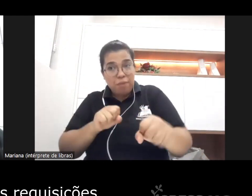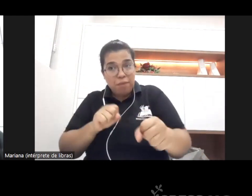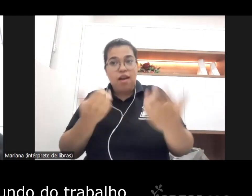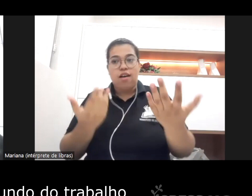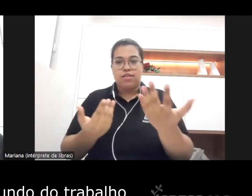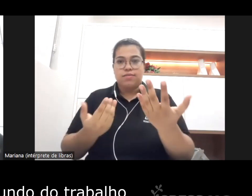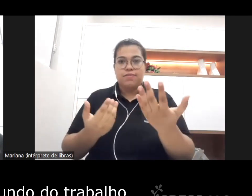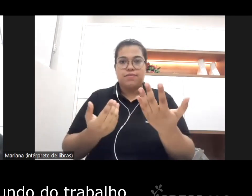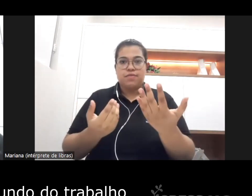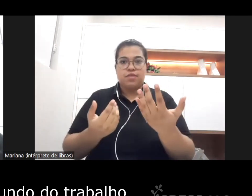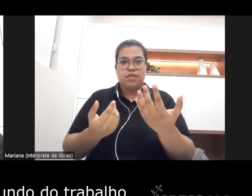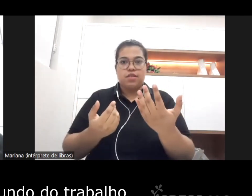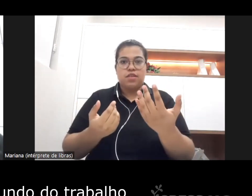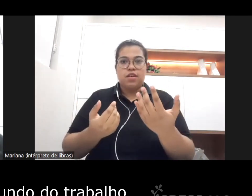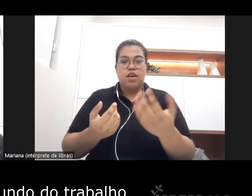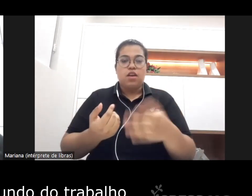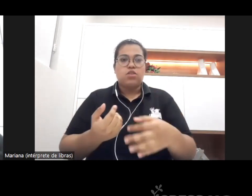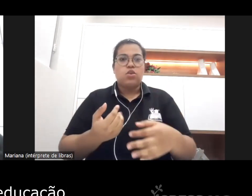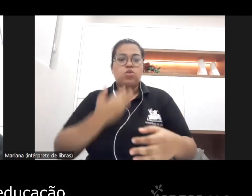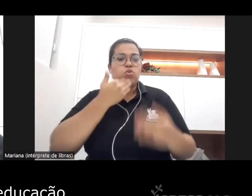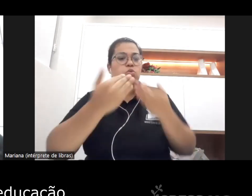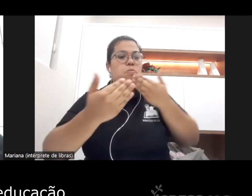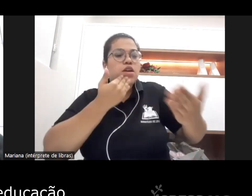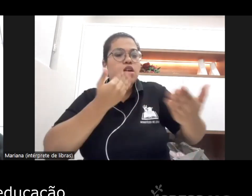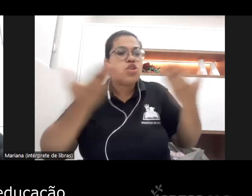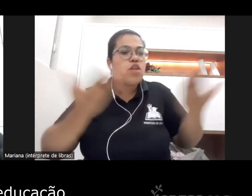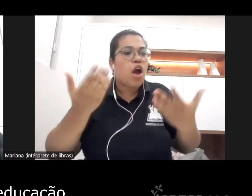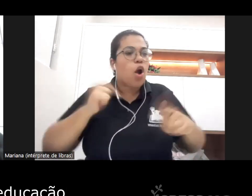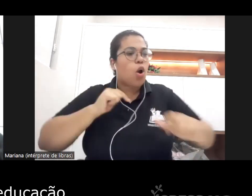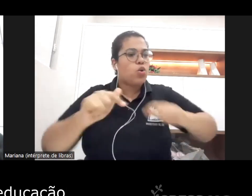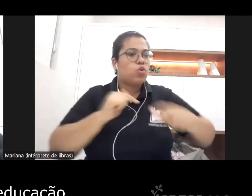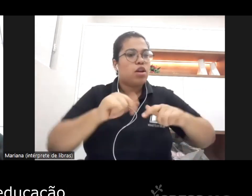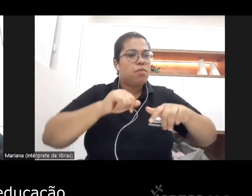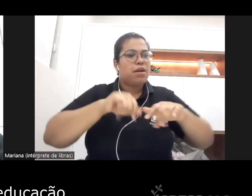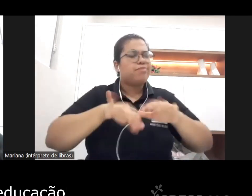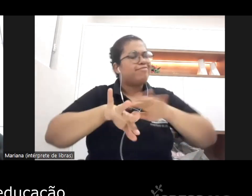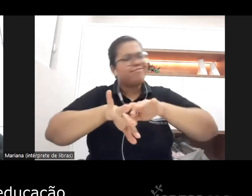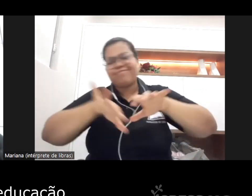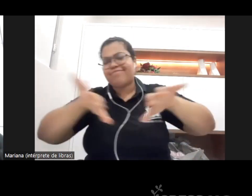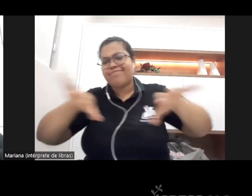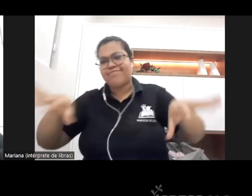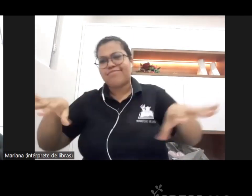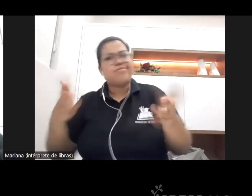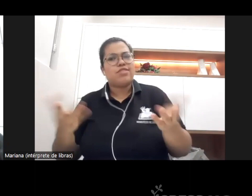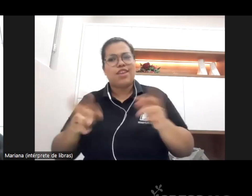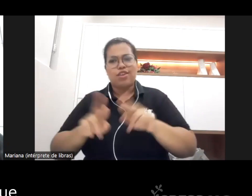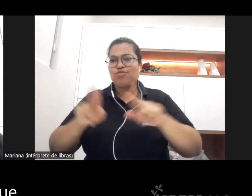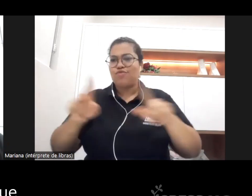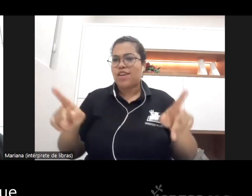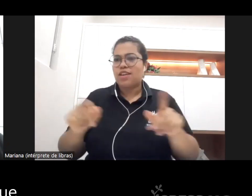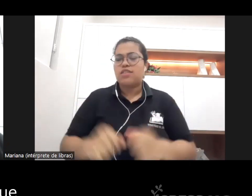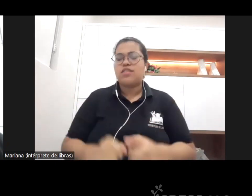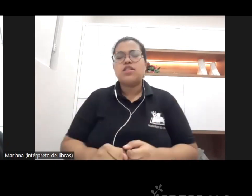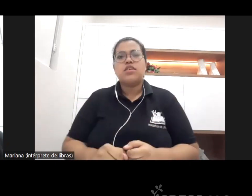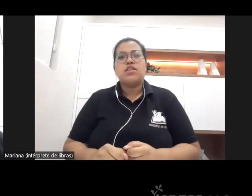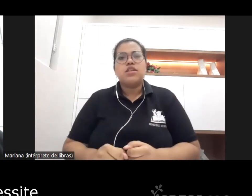requisições imediatas do trabalho uma educação que